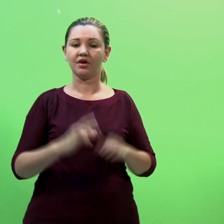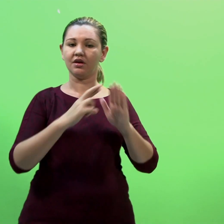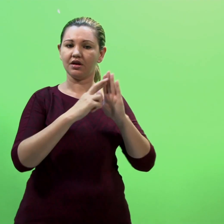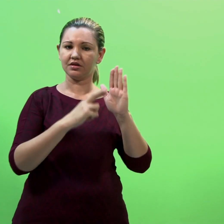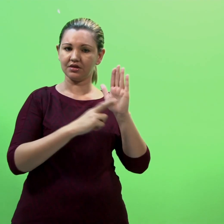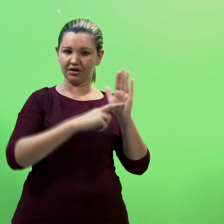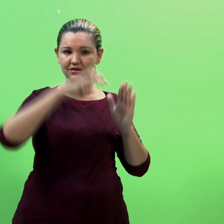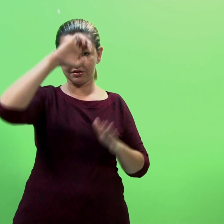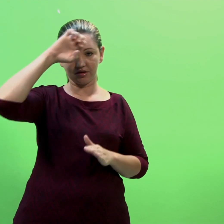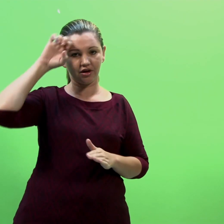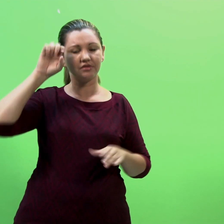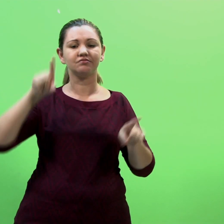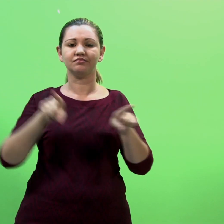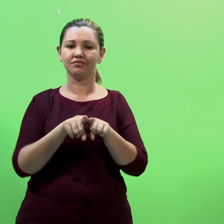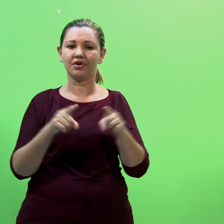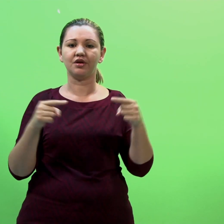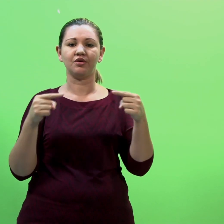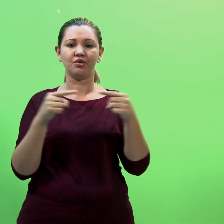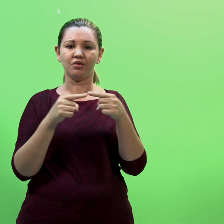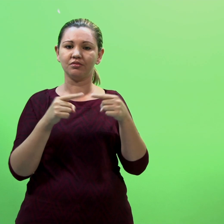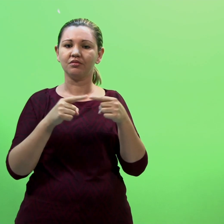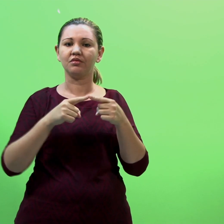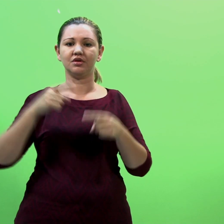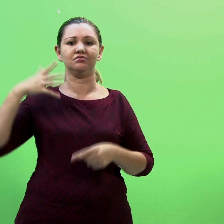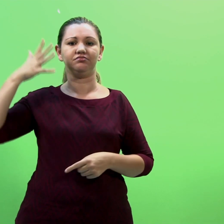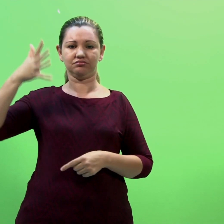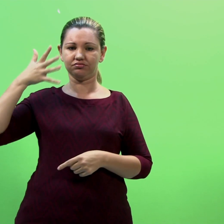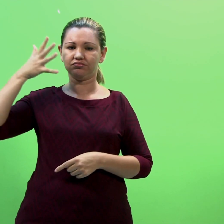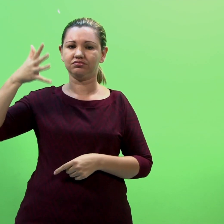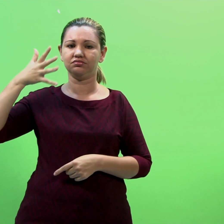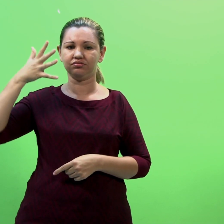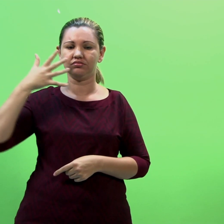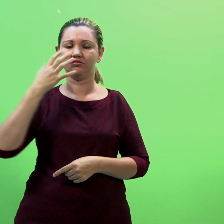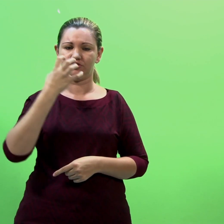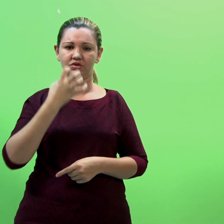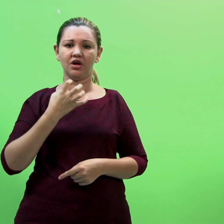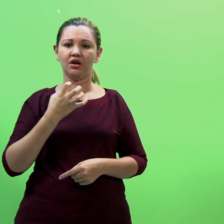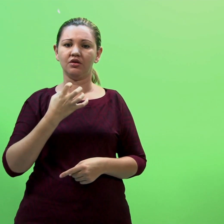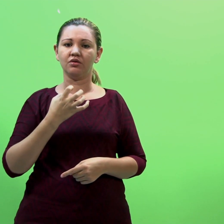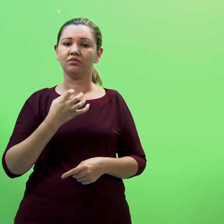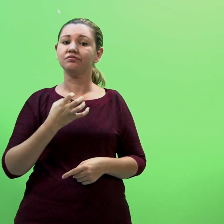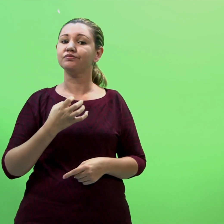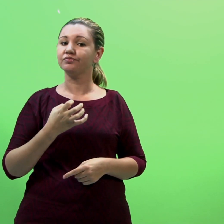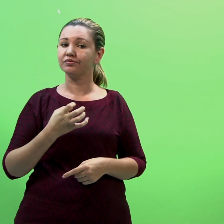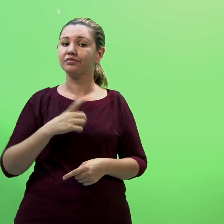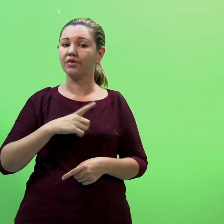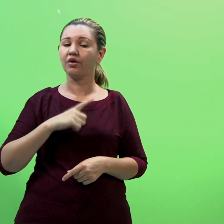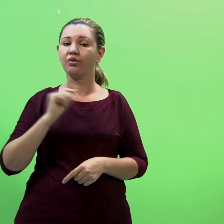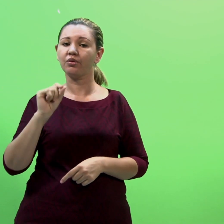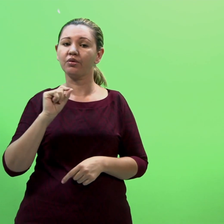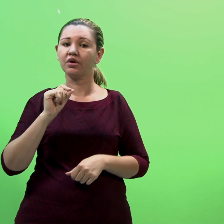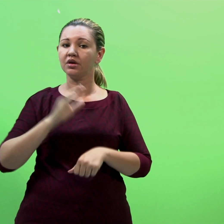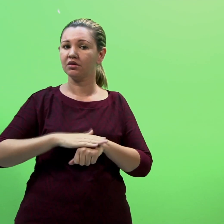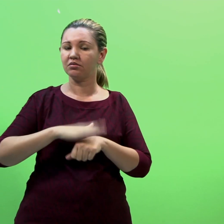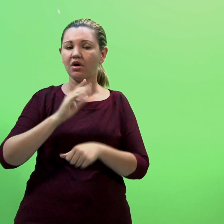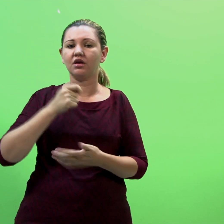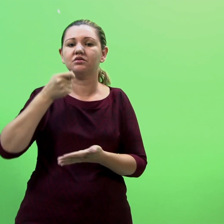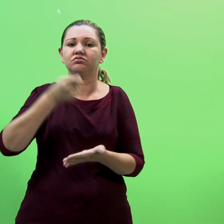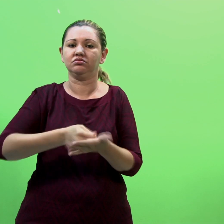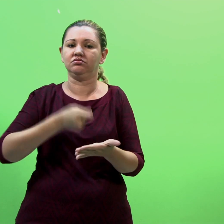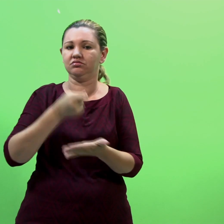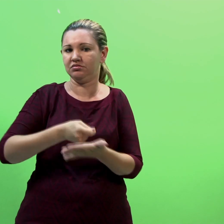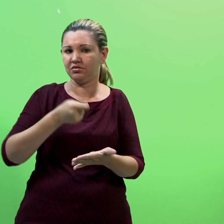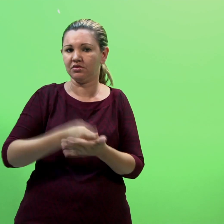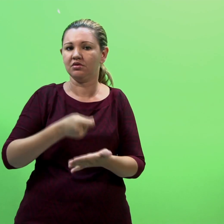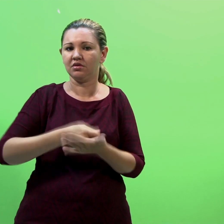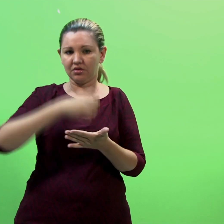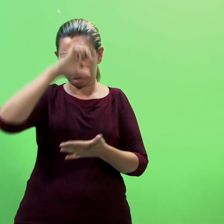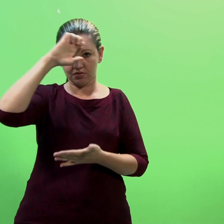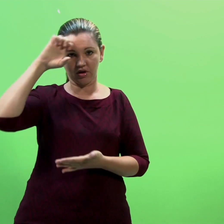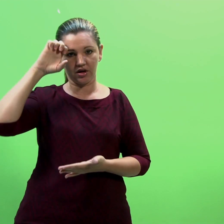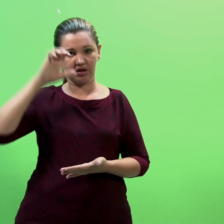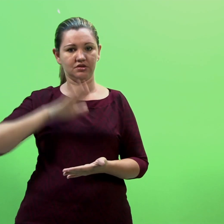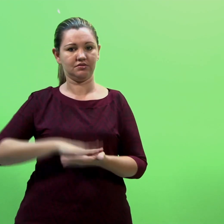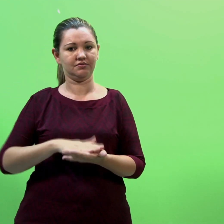intérprete